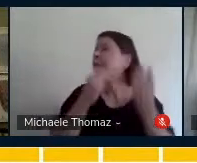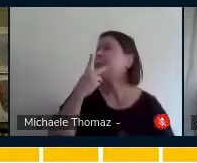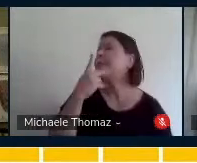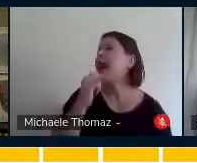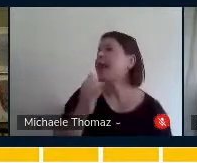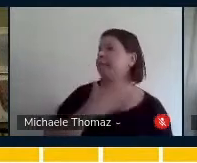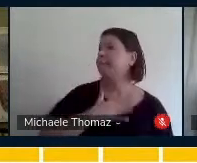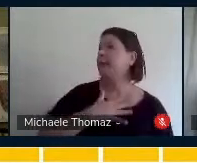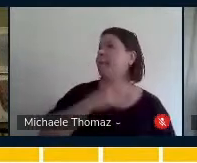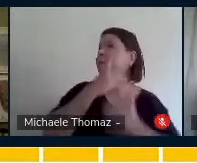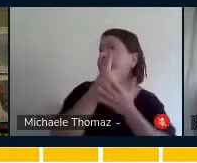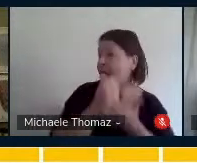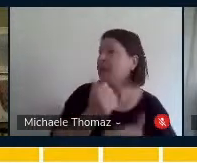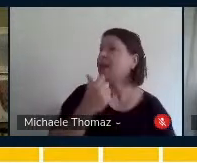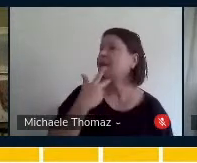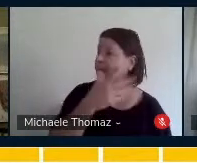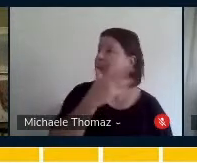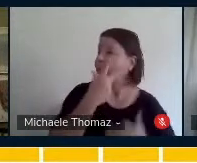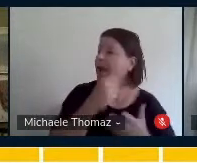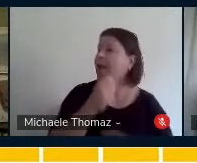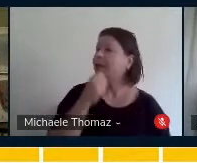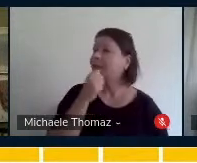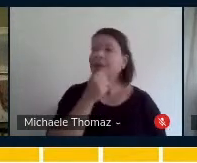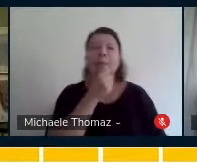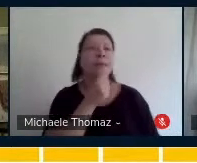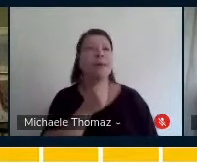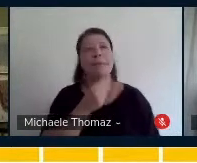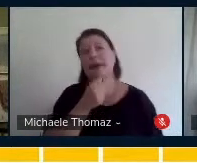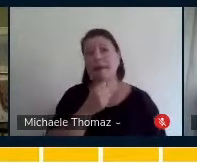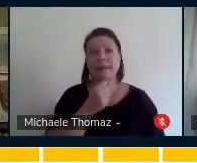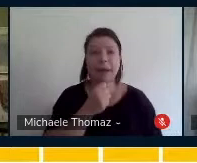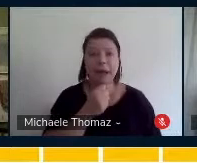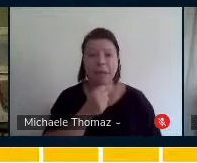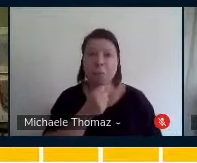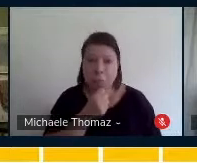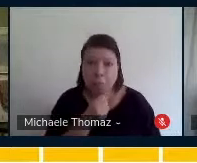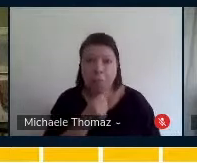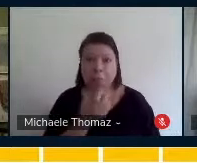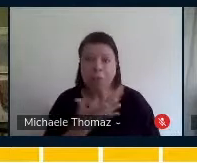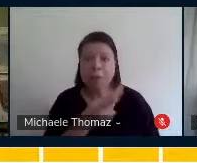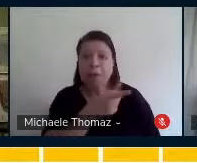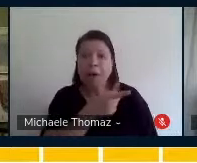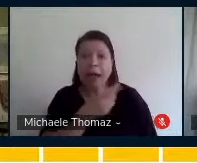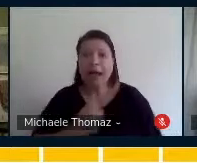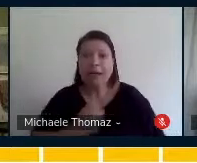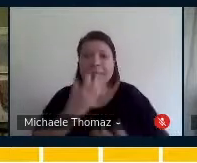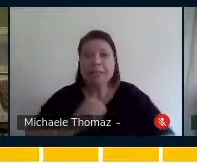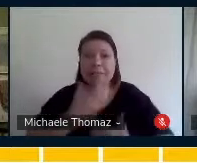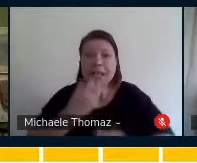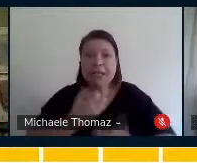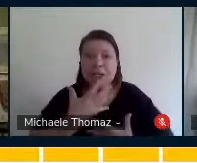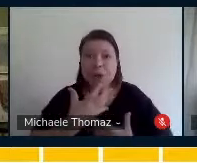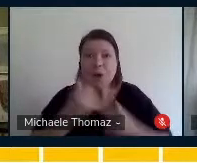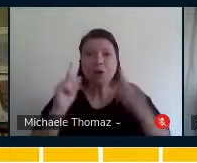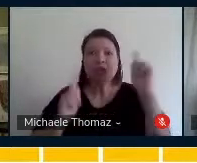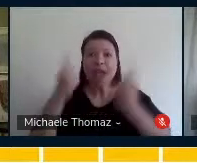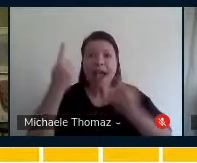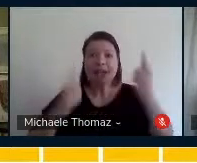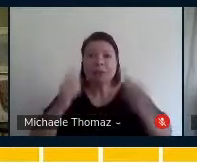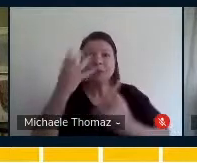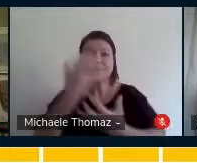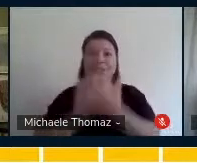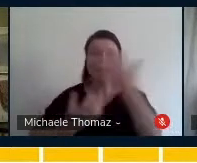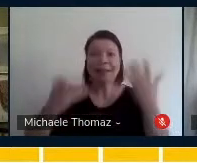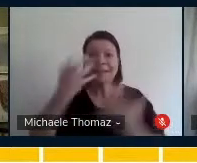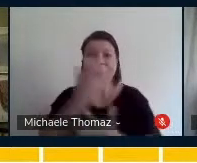Aí ela fala, é, então nessa hora o fato da Paula expressar o gesto de cantar com o